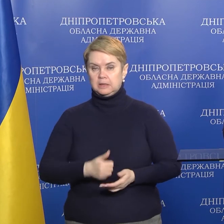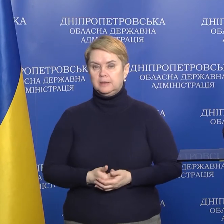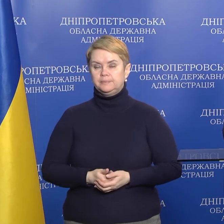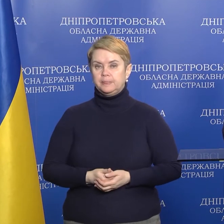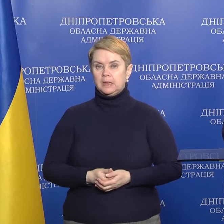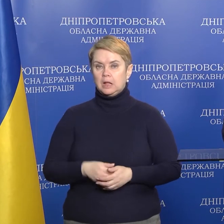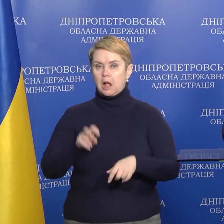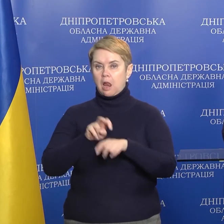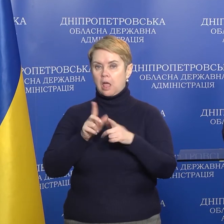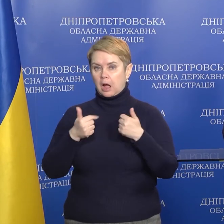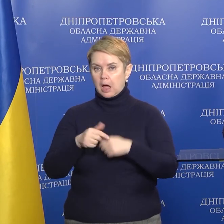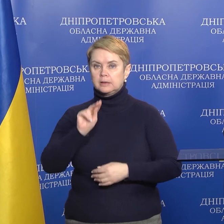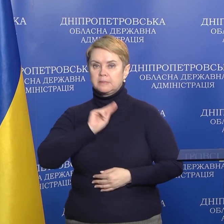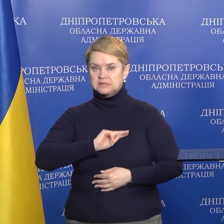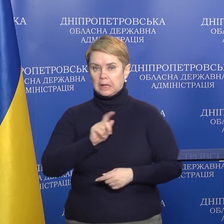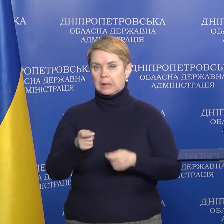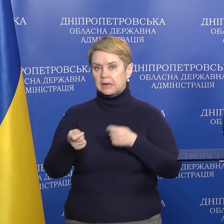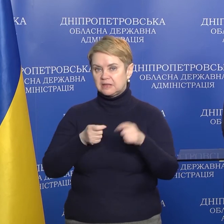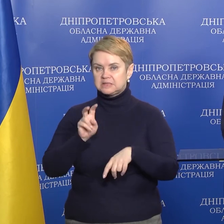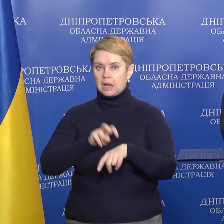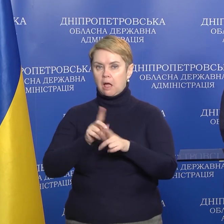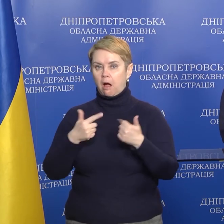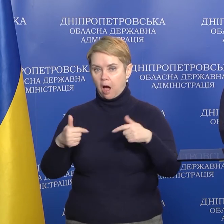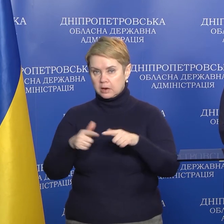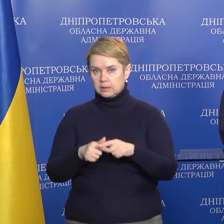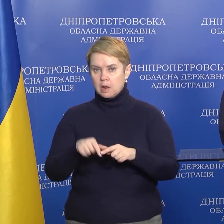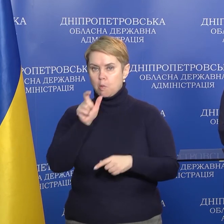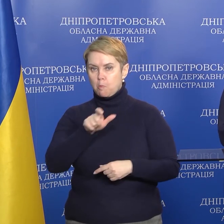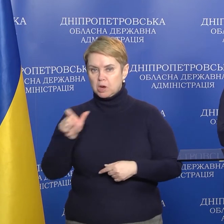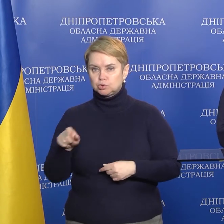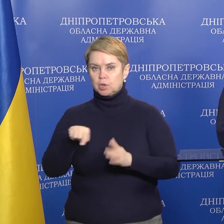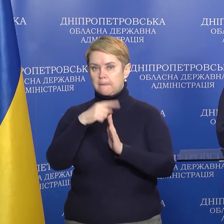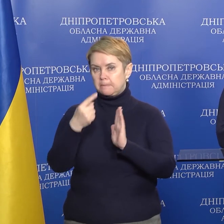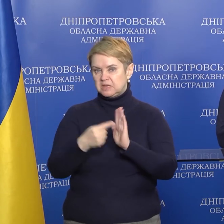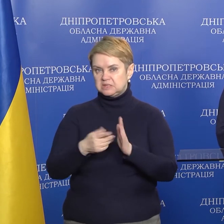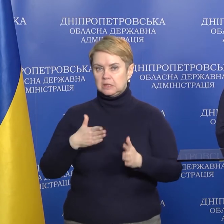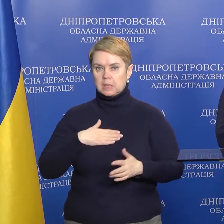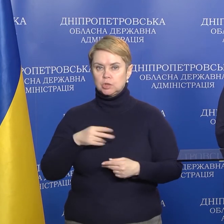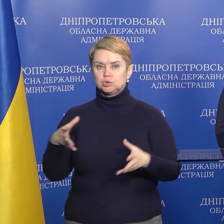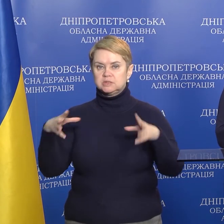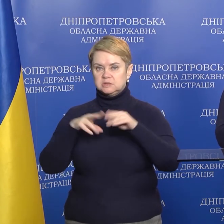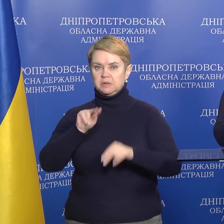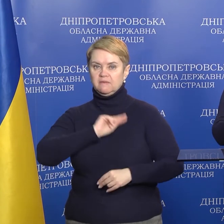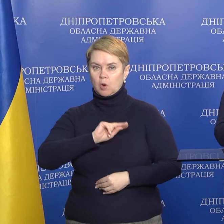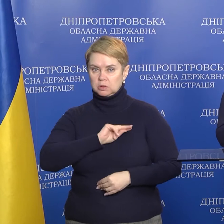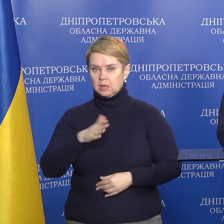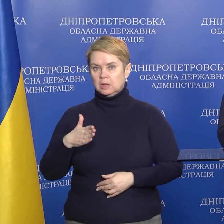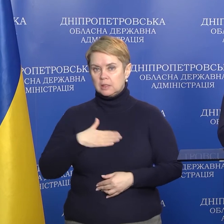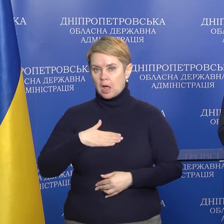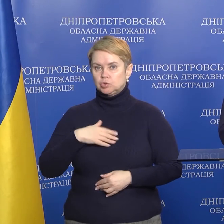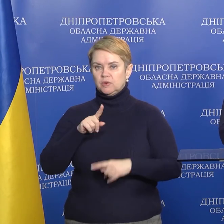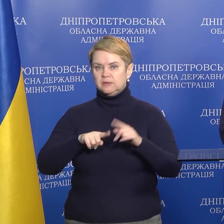лікарні, керівництва лікарні та мешканців міста, наші співробітники, наші